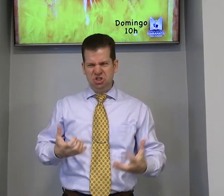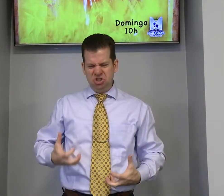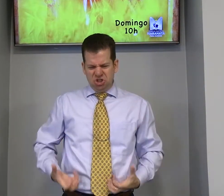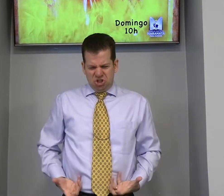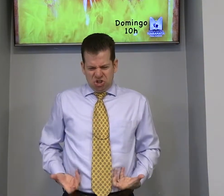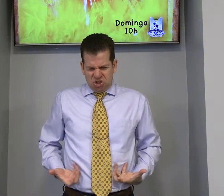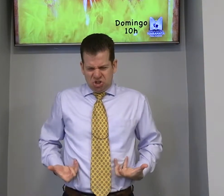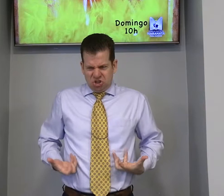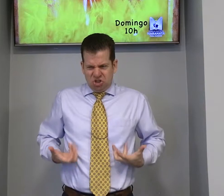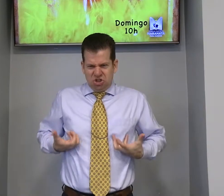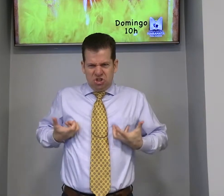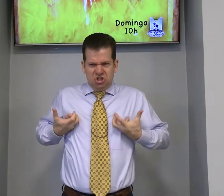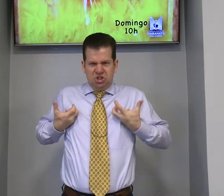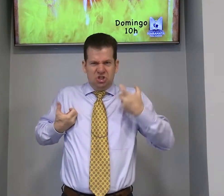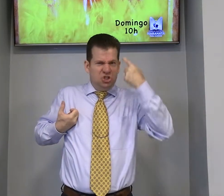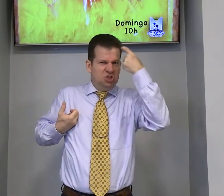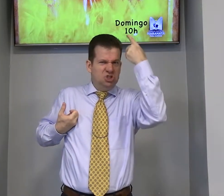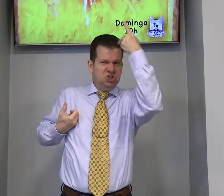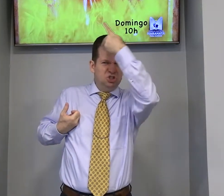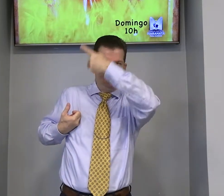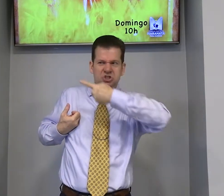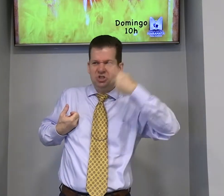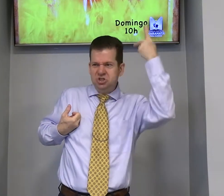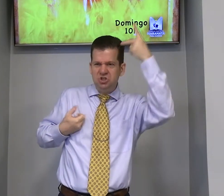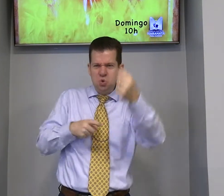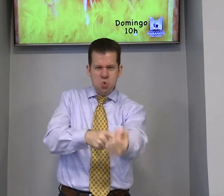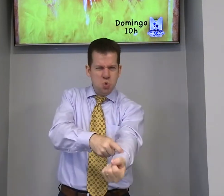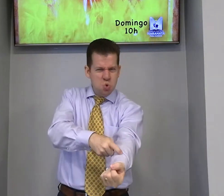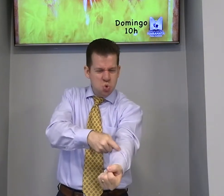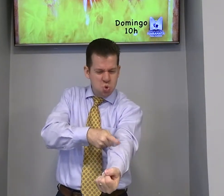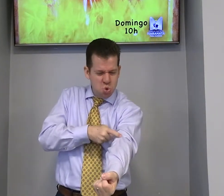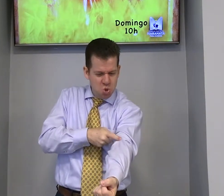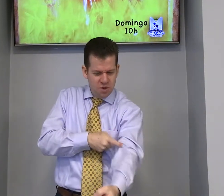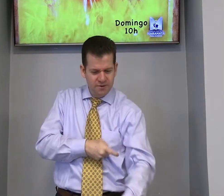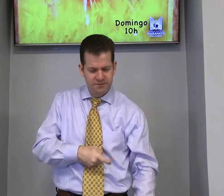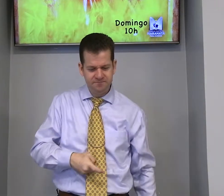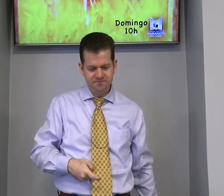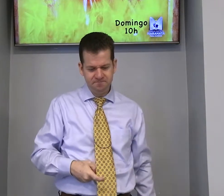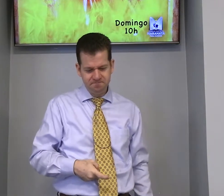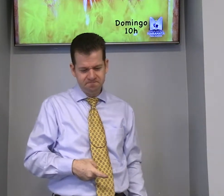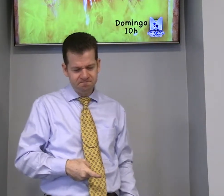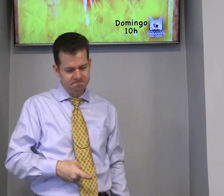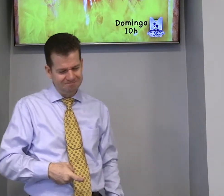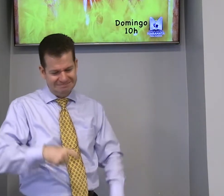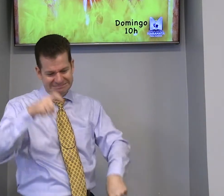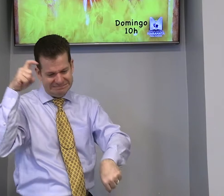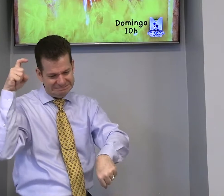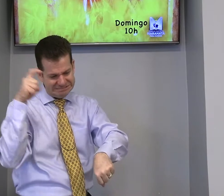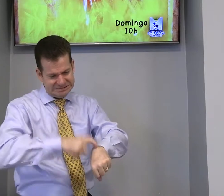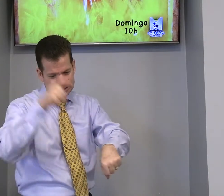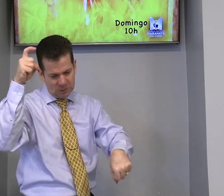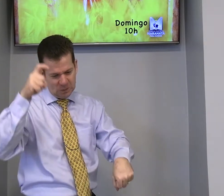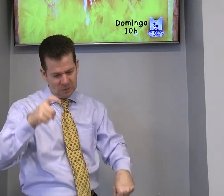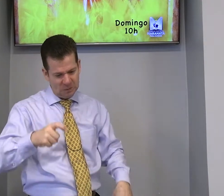cheio de ira, bravo, nervoso, na hora,